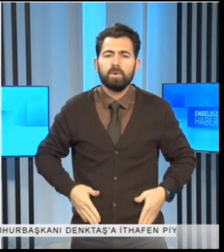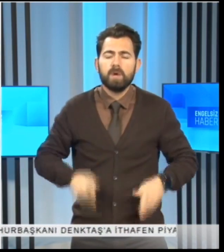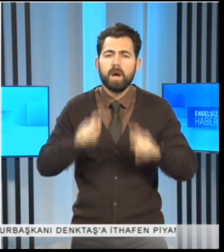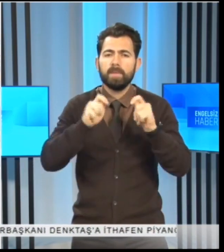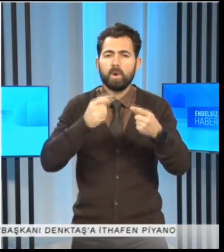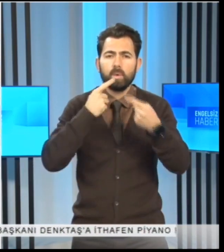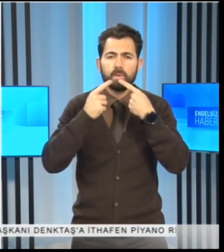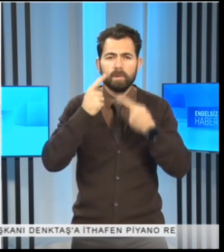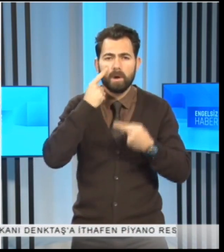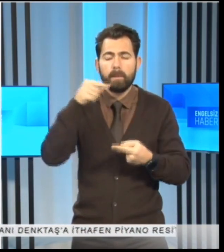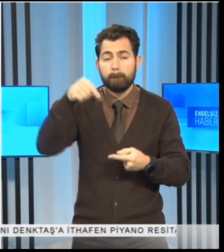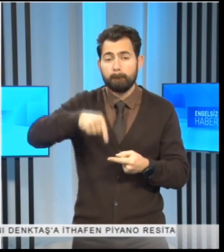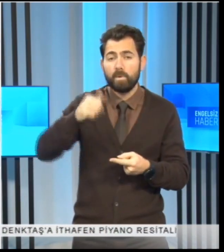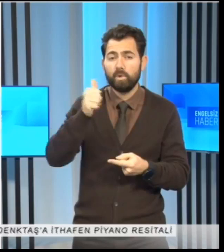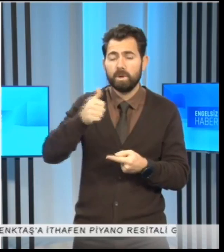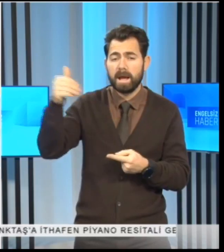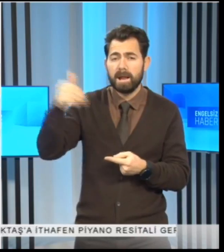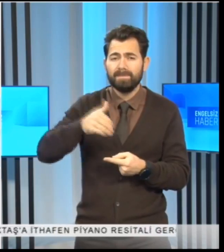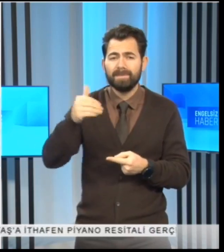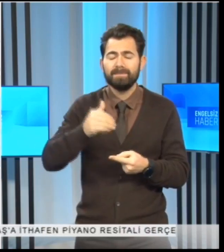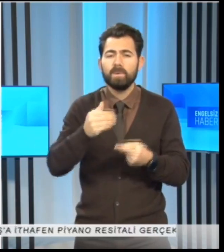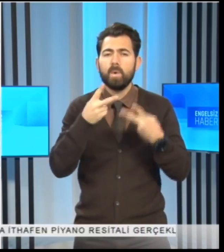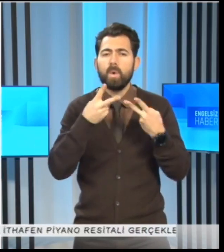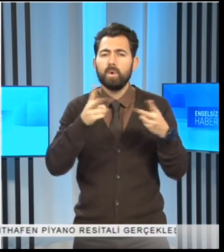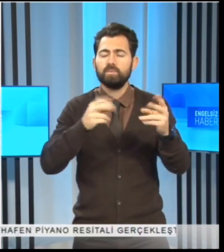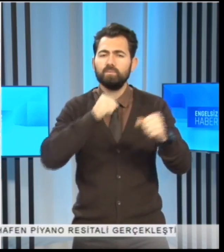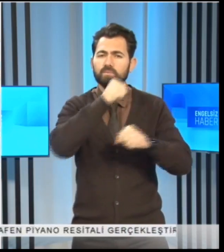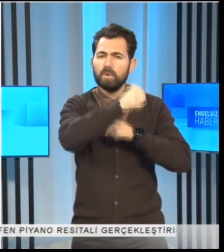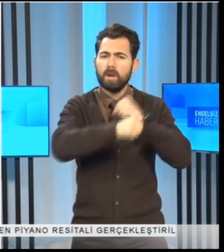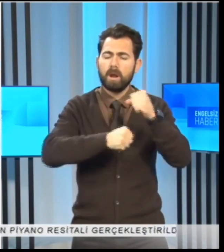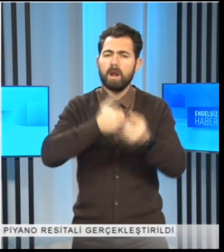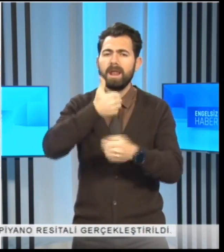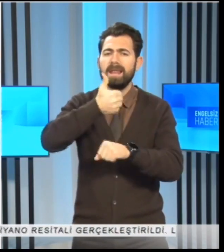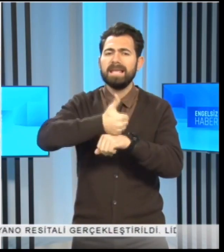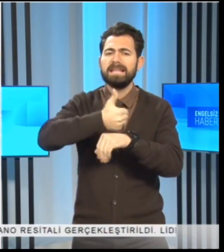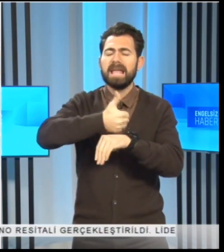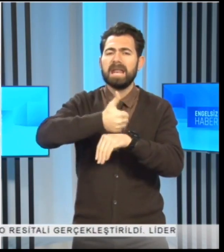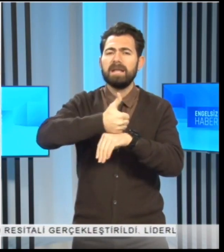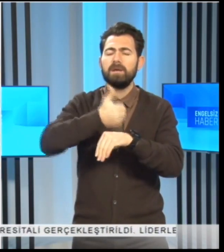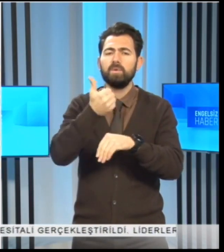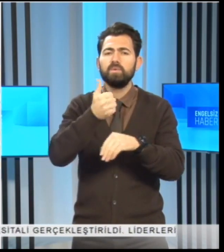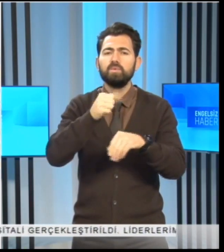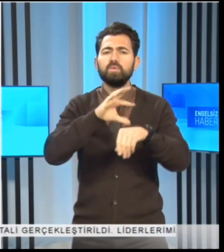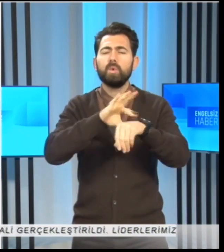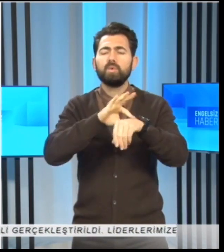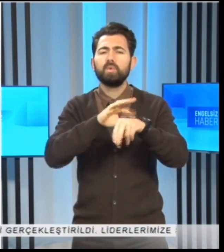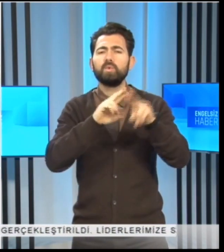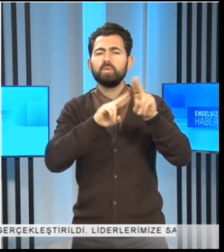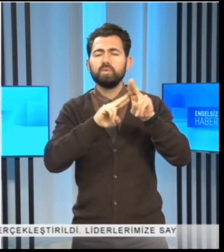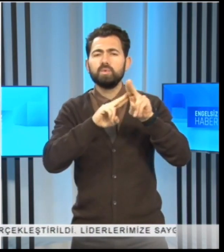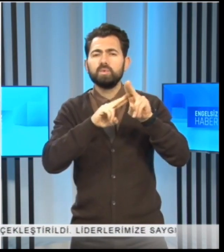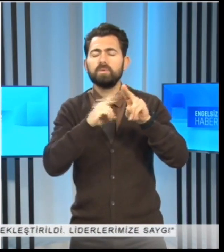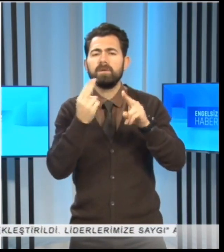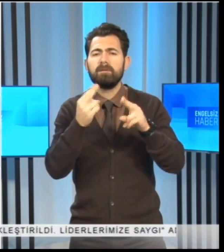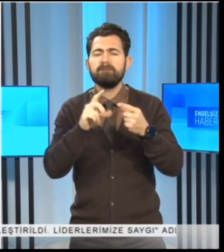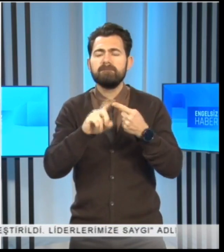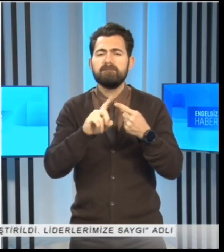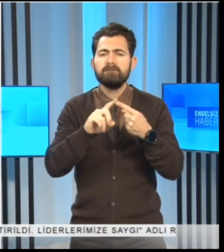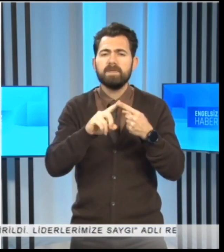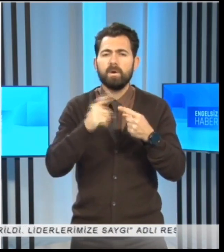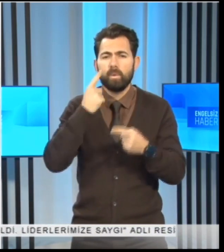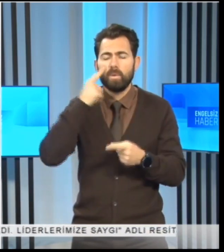bugünlere gelinmesinde özgürlük mücadelesi lideri Doktor Küç'ün ve kurucu